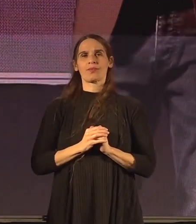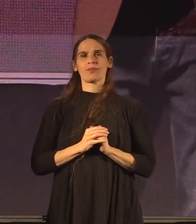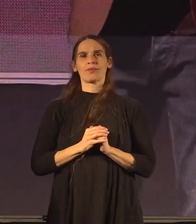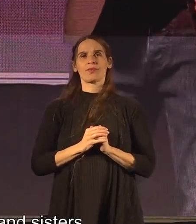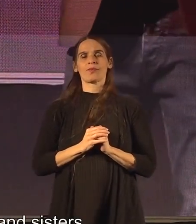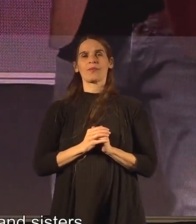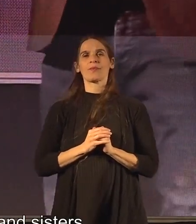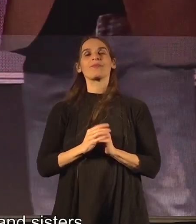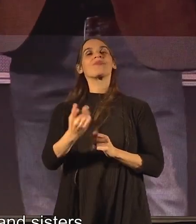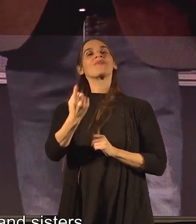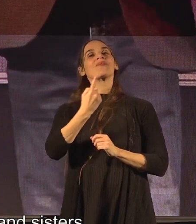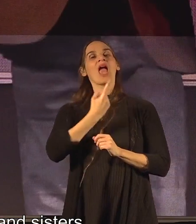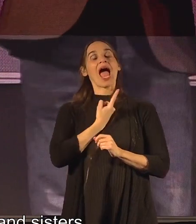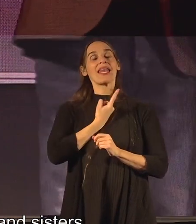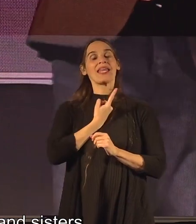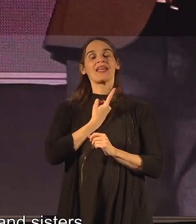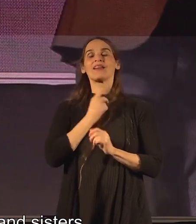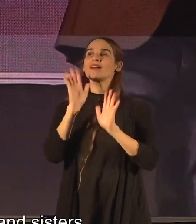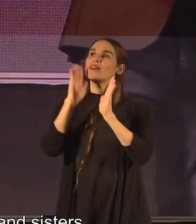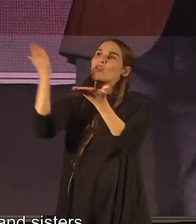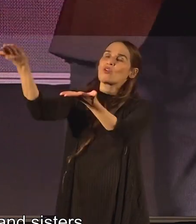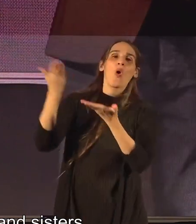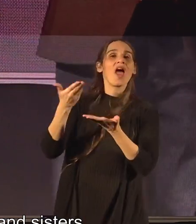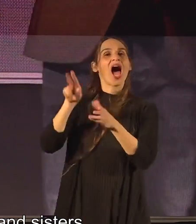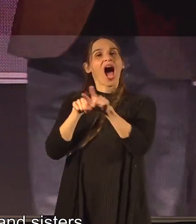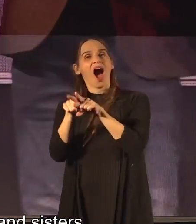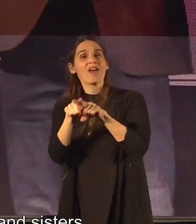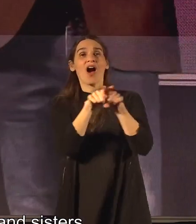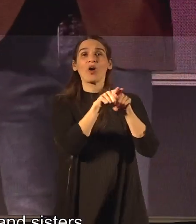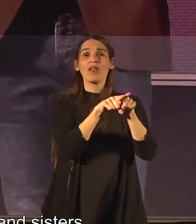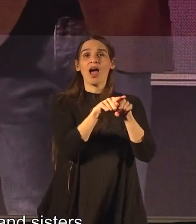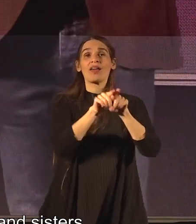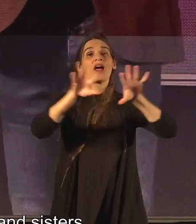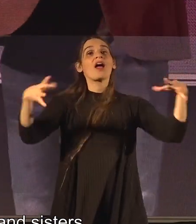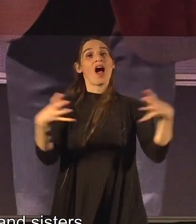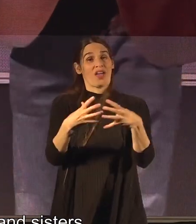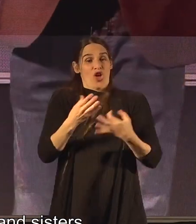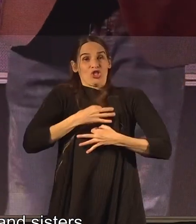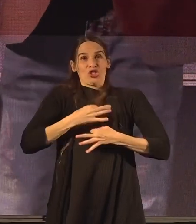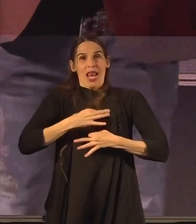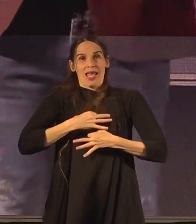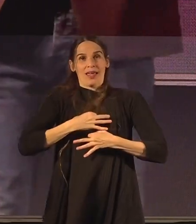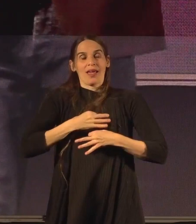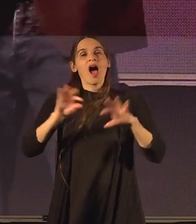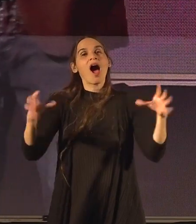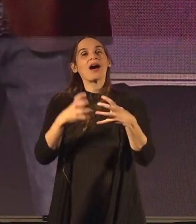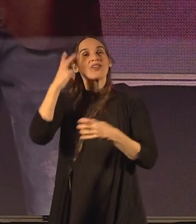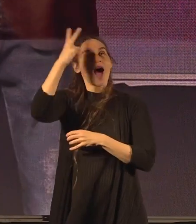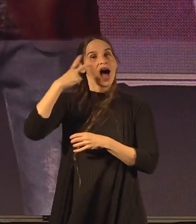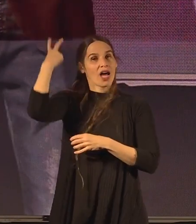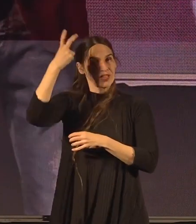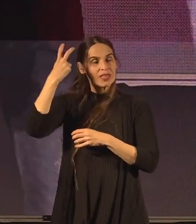ואני קורא לאחיי ואחיותיי, בני החברה שלי, החברה